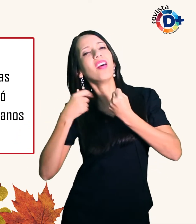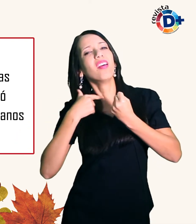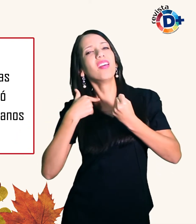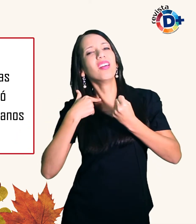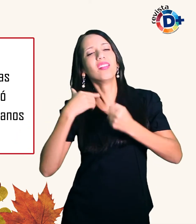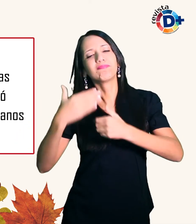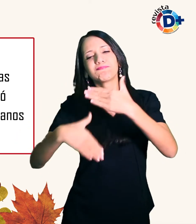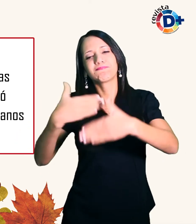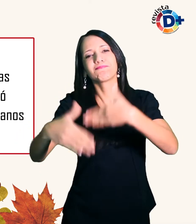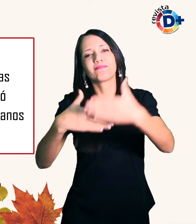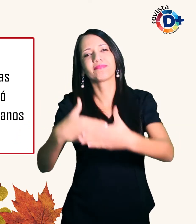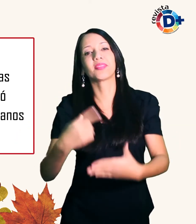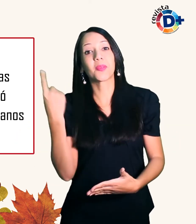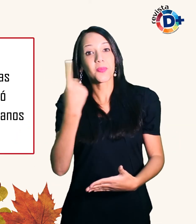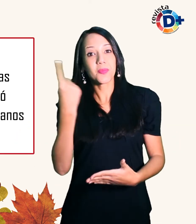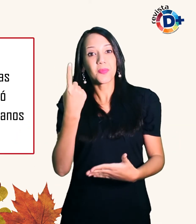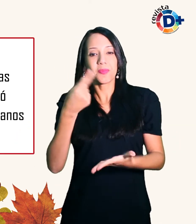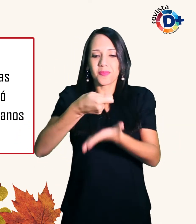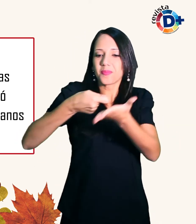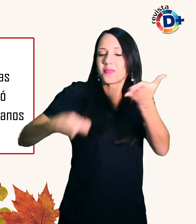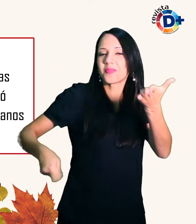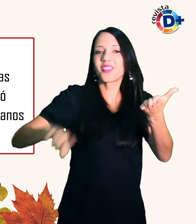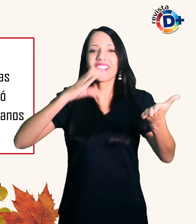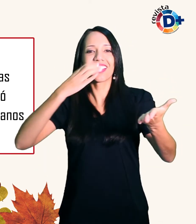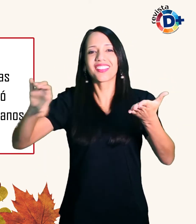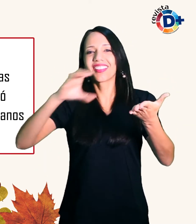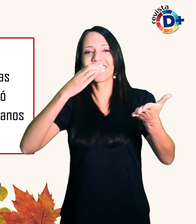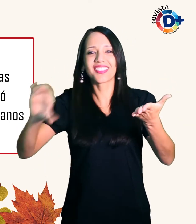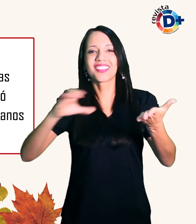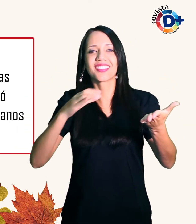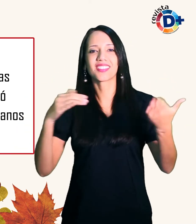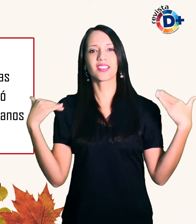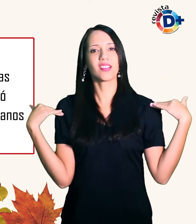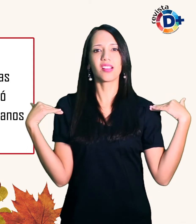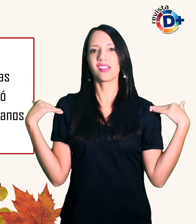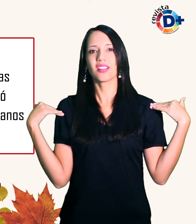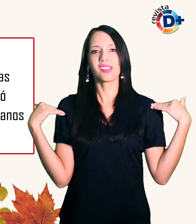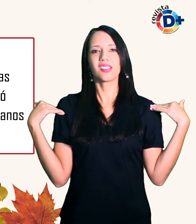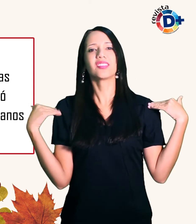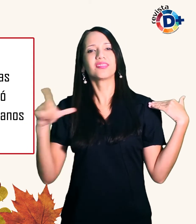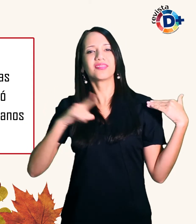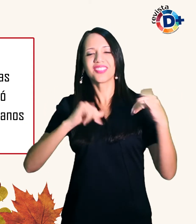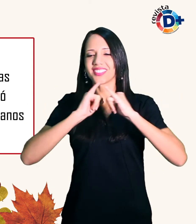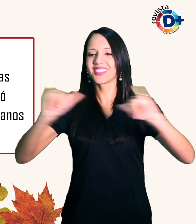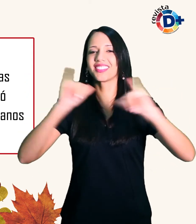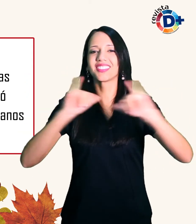o primeiro compositor e cantor tetraplégico a lançar um álbum autoral no Brasil